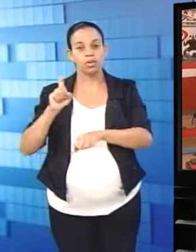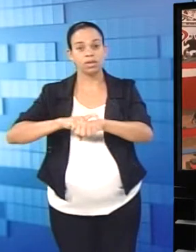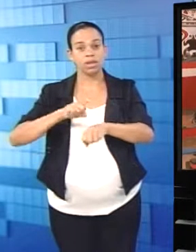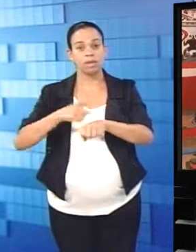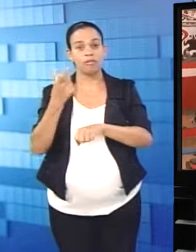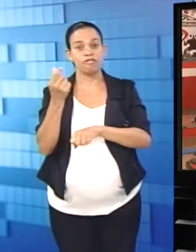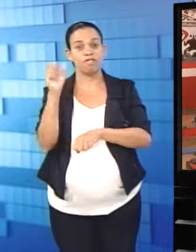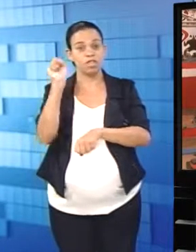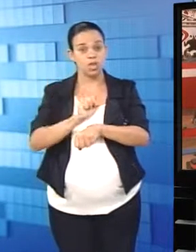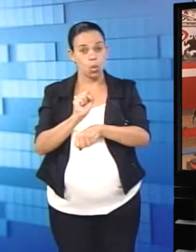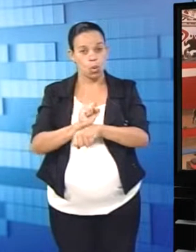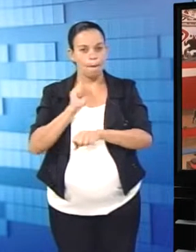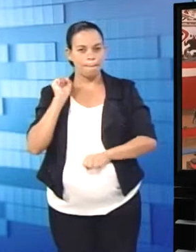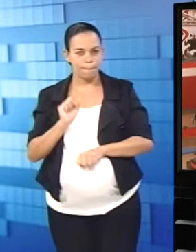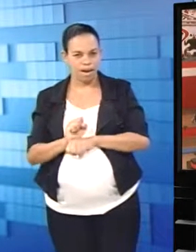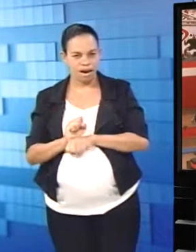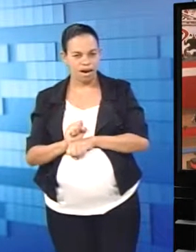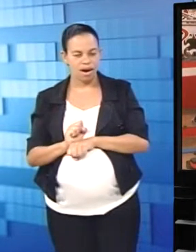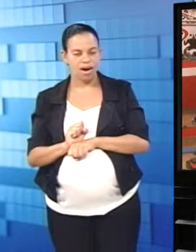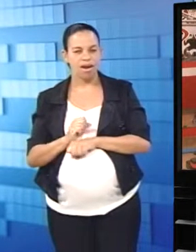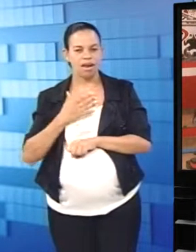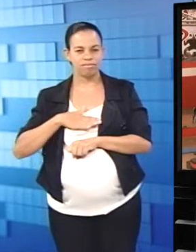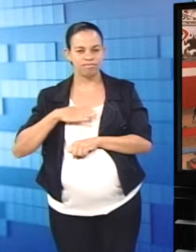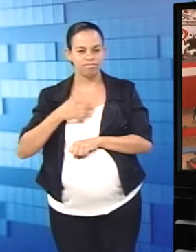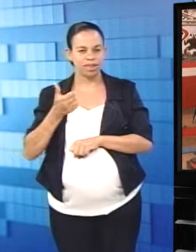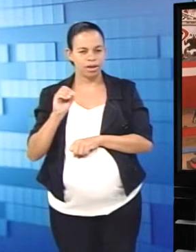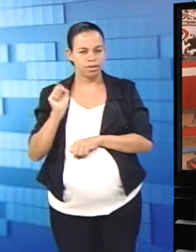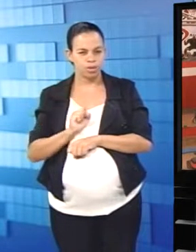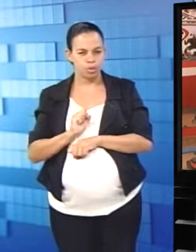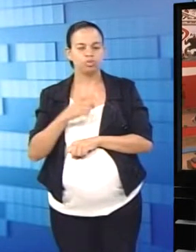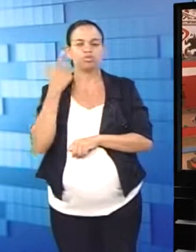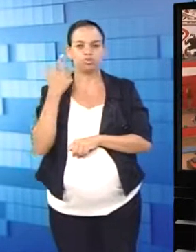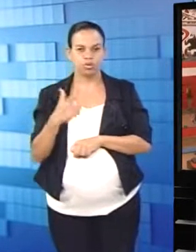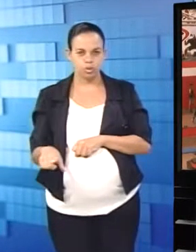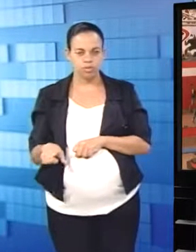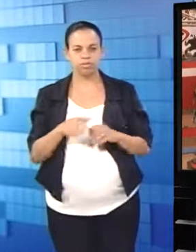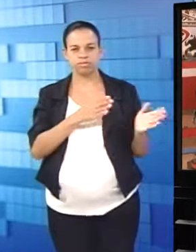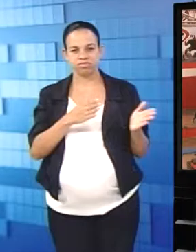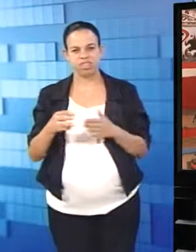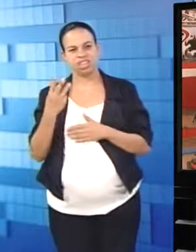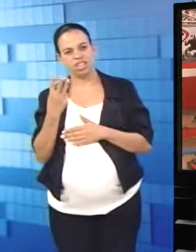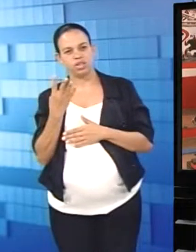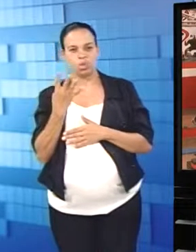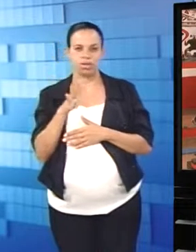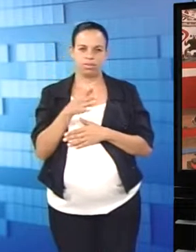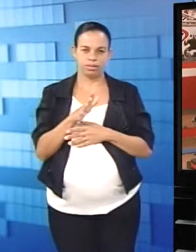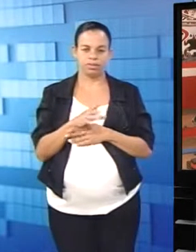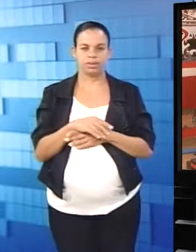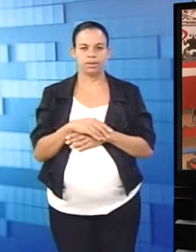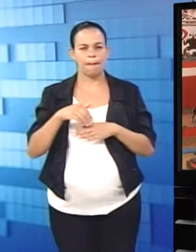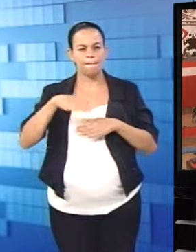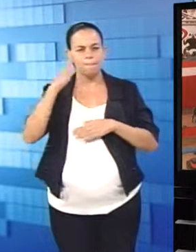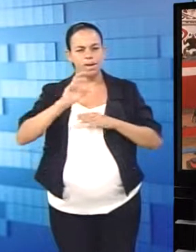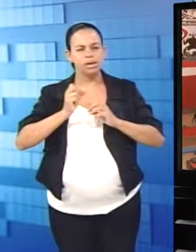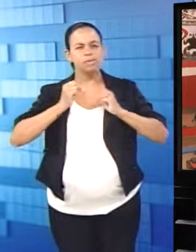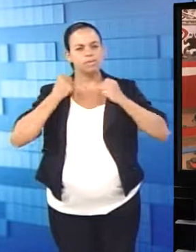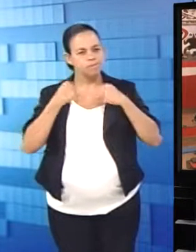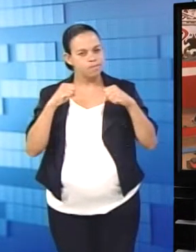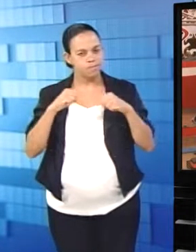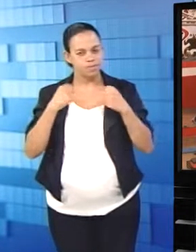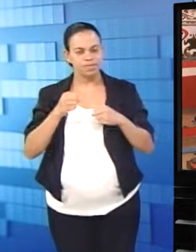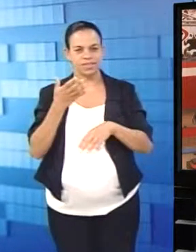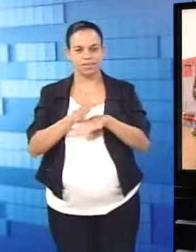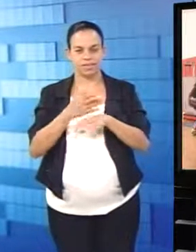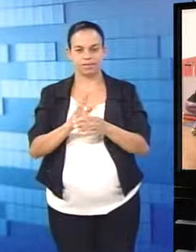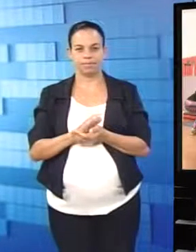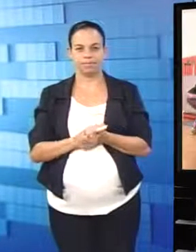de 20 segundos com 10 segundos de descanso. Aí eu utilizo 2 exercícios, 3 até 4 exercícios. Aí, no caso, é a parte mais intensa